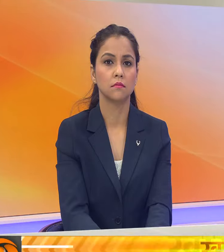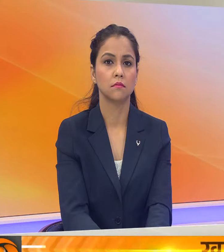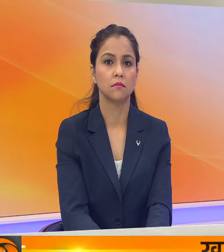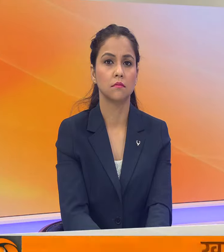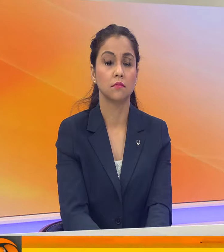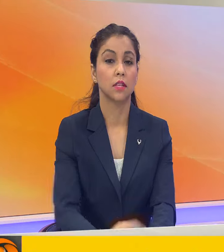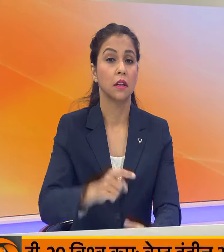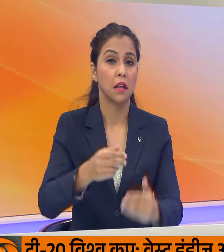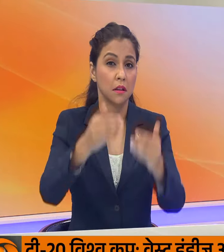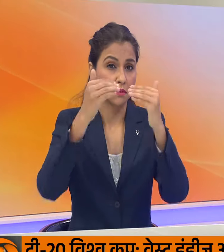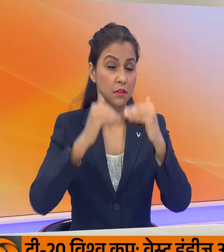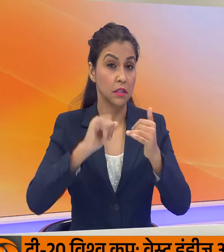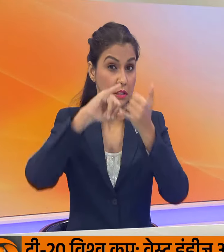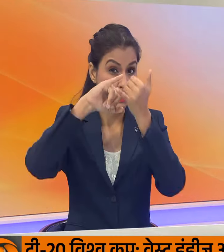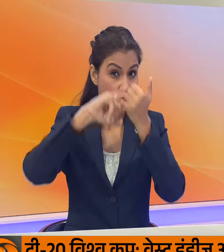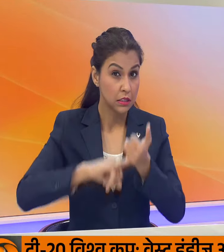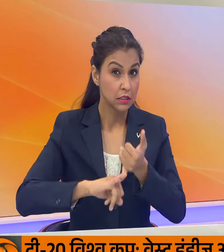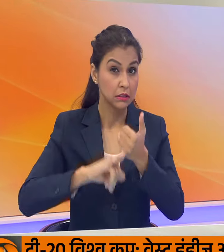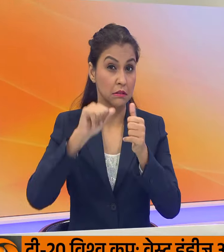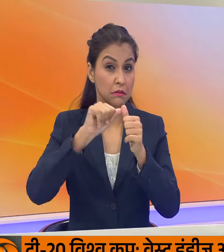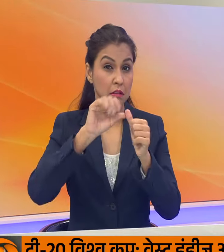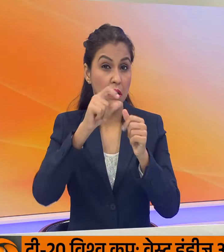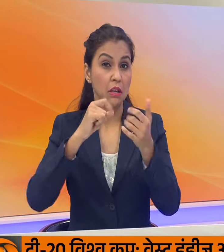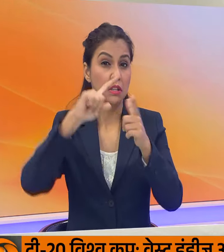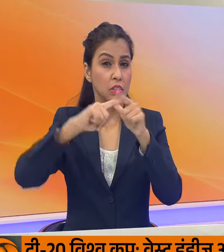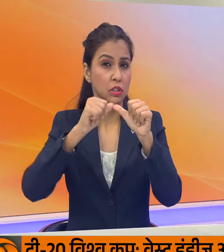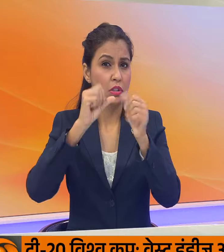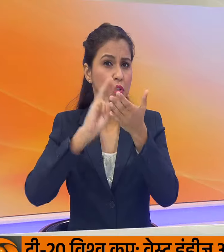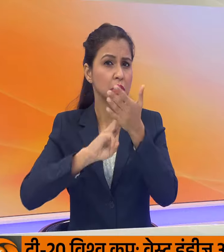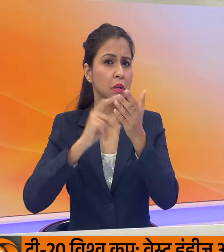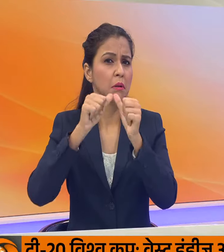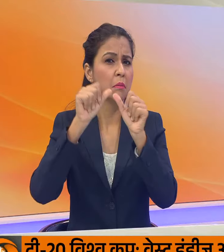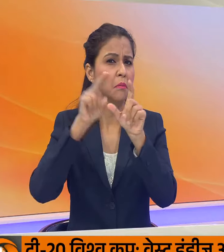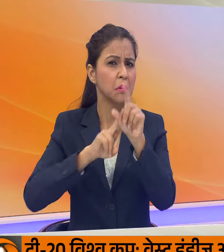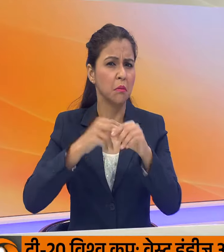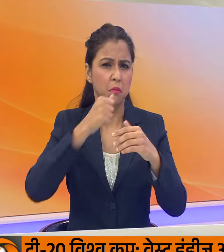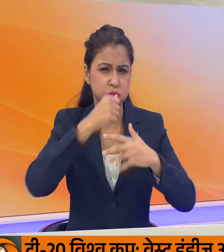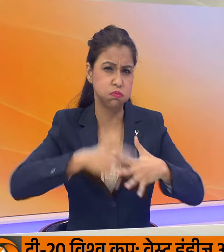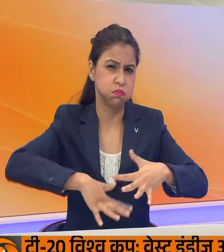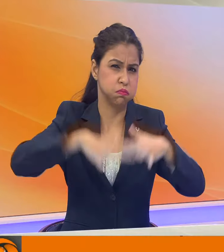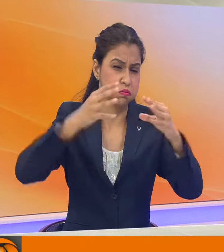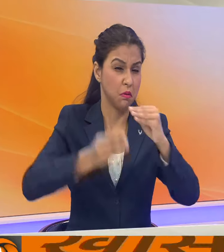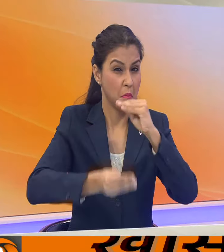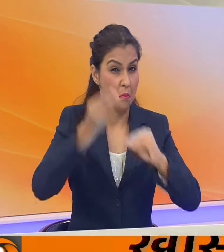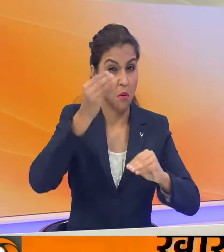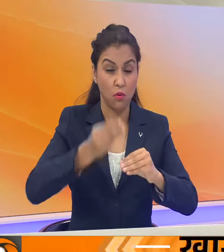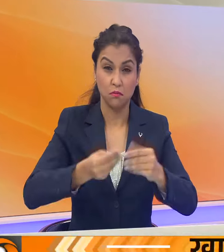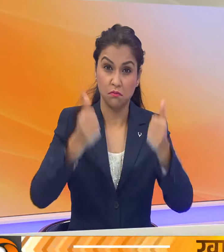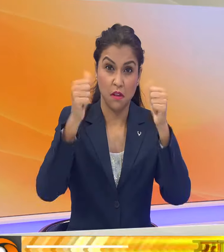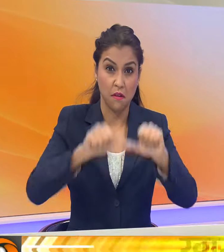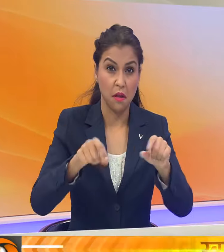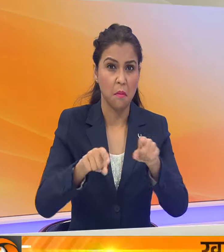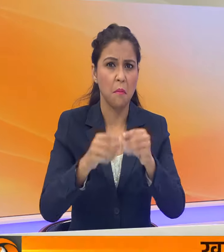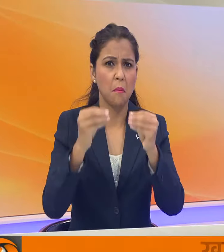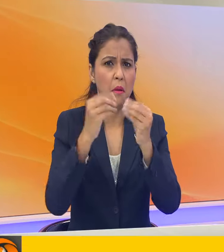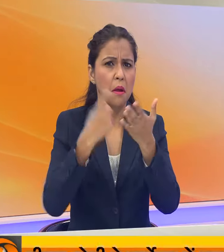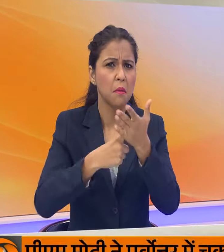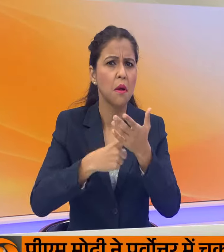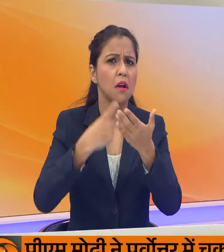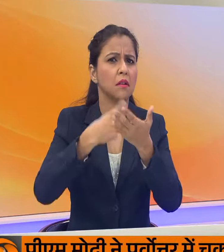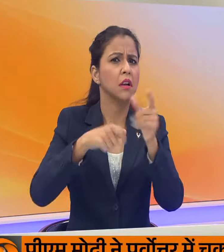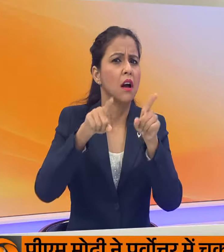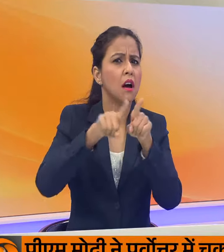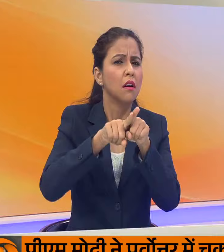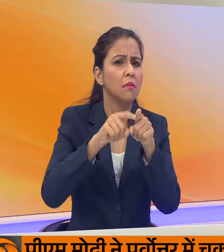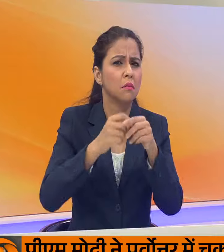अगले खबर के ओर बढ़ते हैं दक्षणी जर्मनी में आई बाड में भारी शती हुई है बैबरियन राजे की प्रीमियर माक्स स्वाइडर